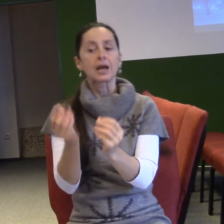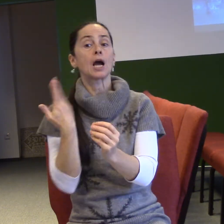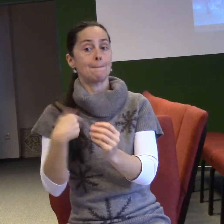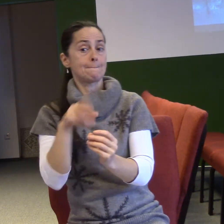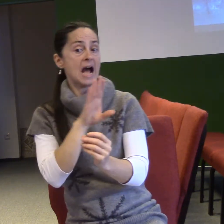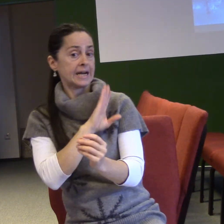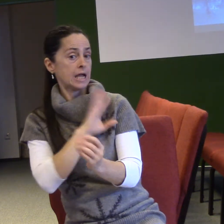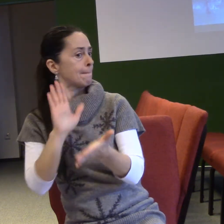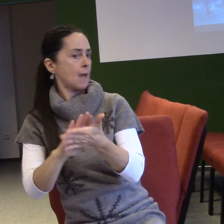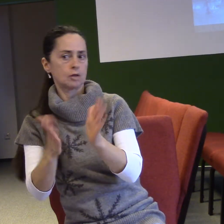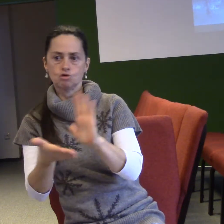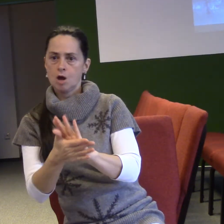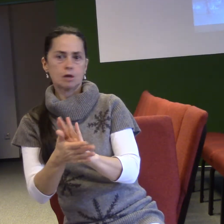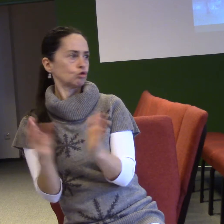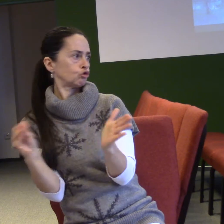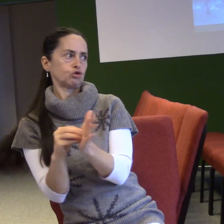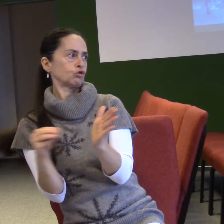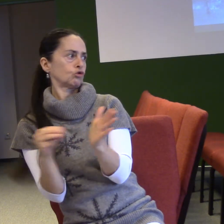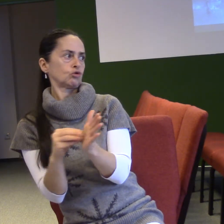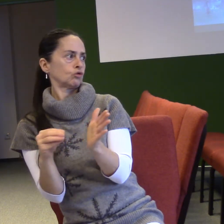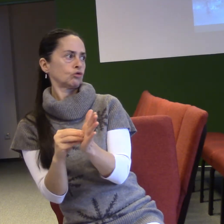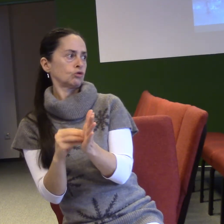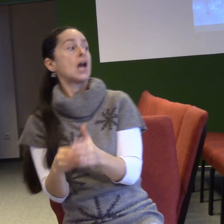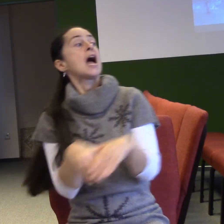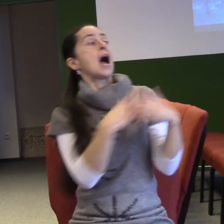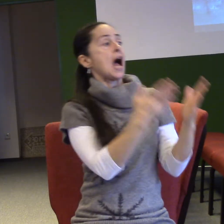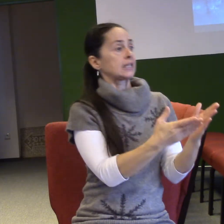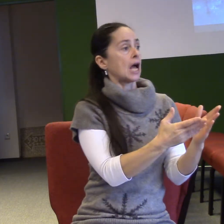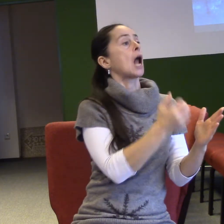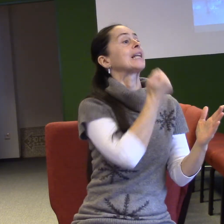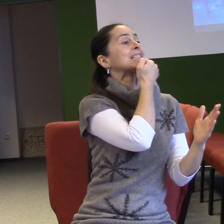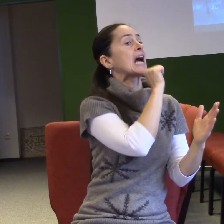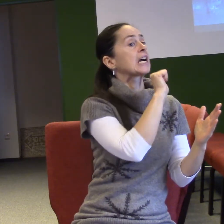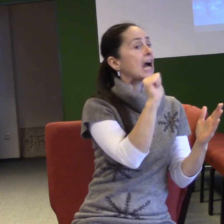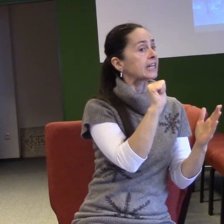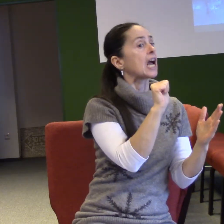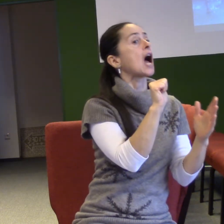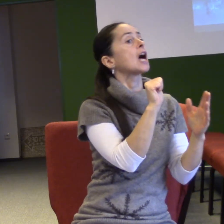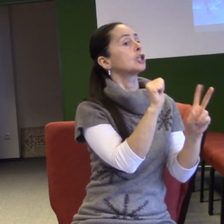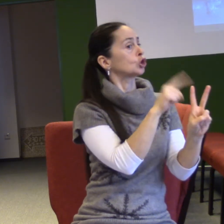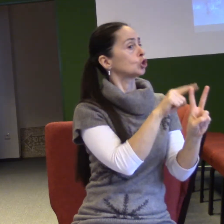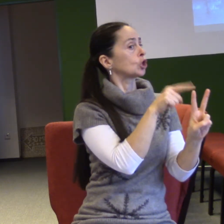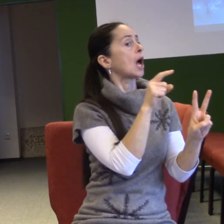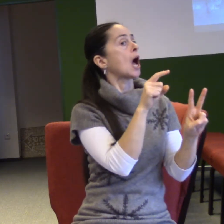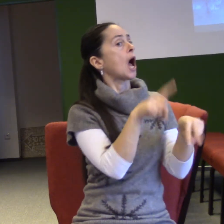s Zachariášem a Alžbětou, že Bůh si chce naplňovat svoje plány na zemi.